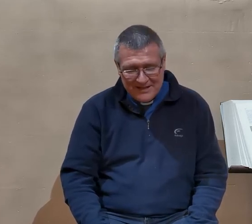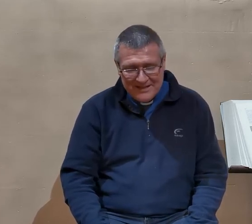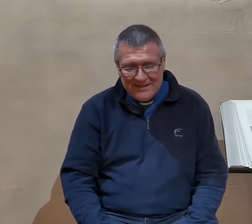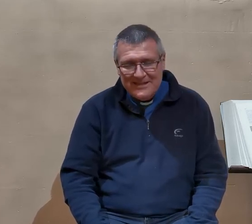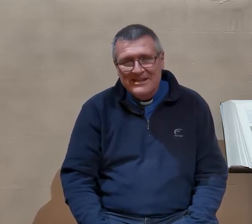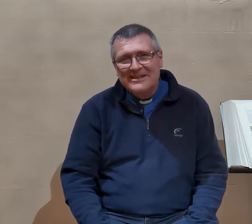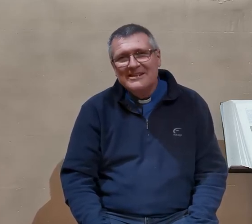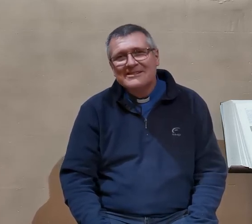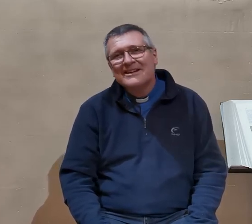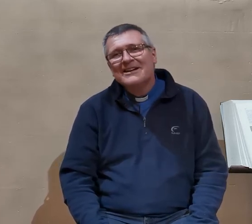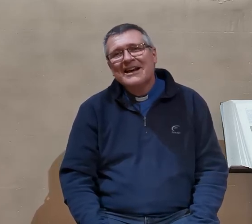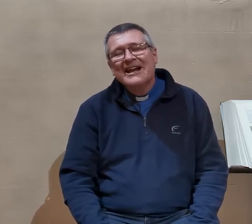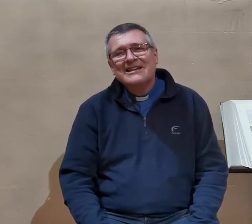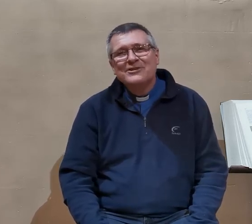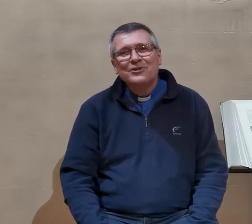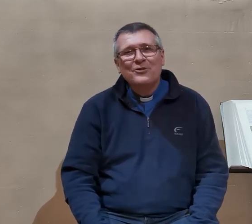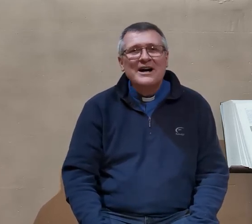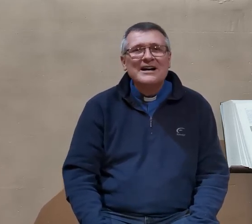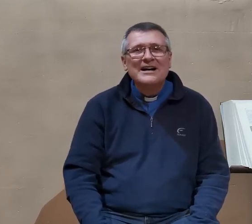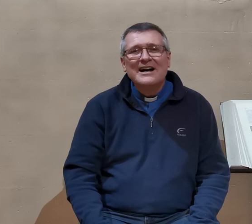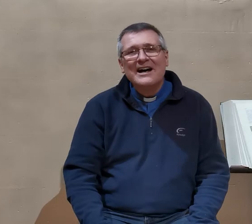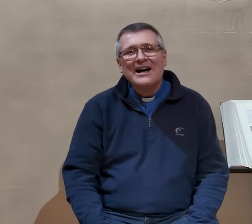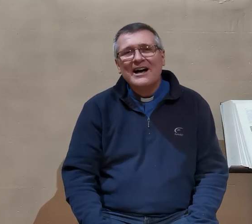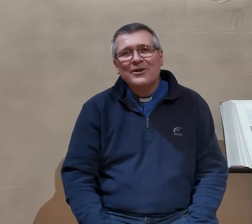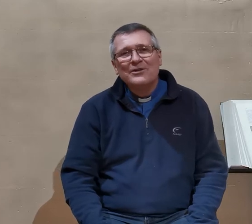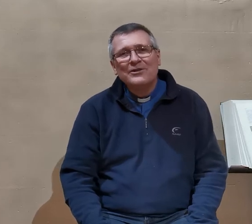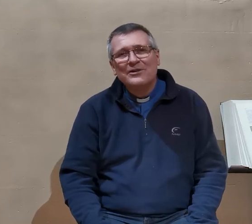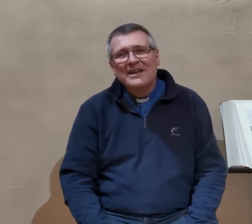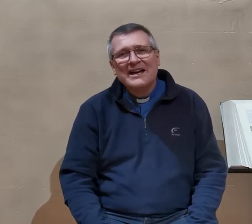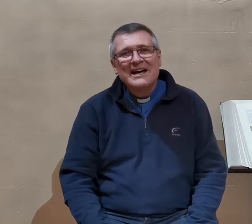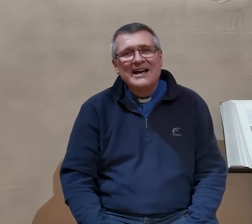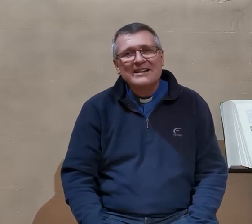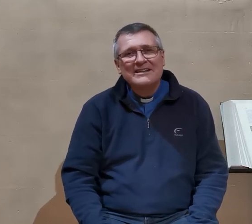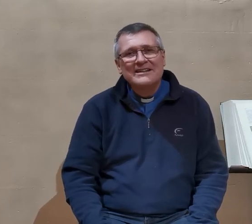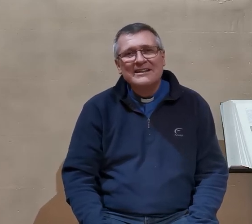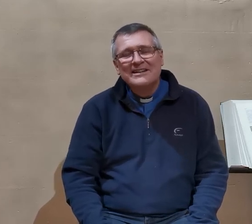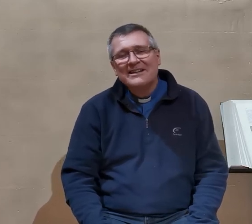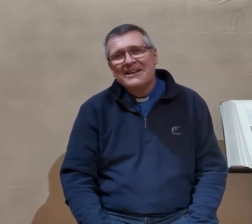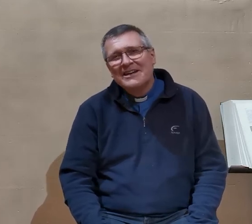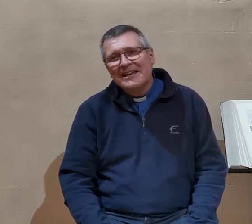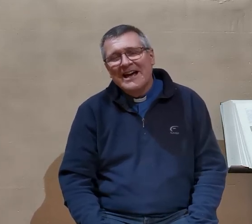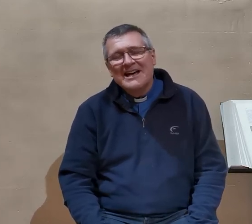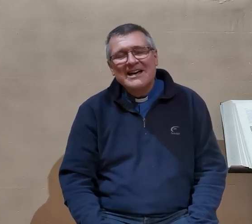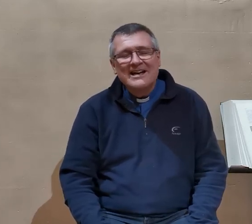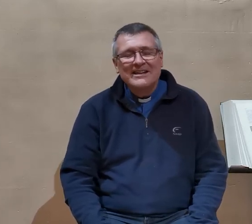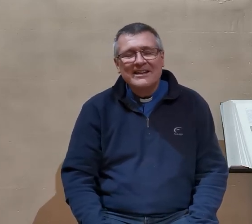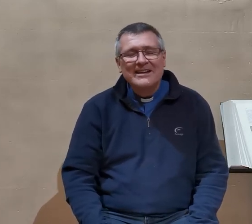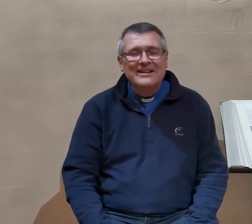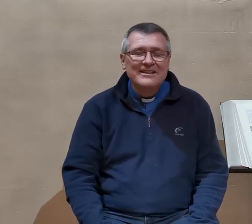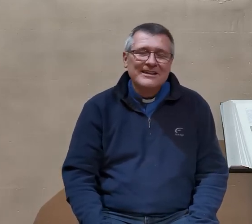Christ, laisse-toi regarder, car il t